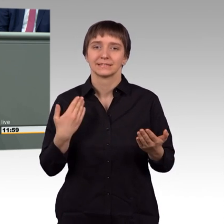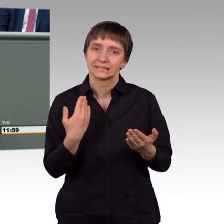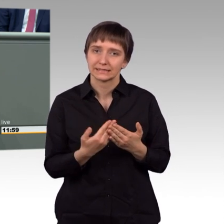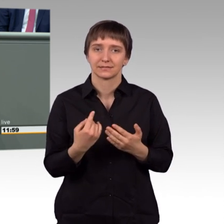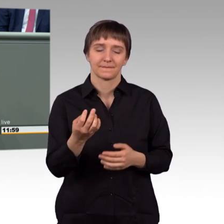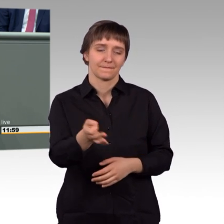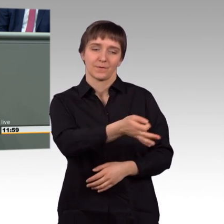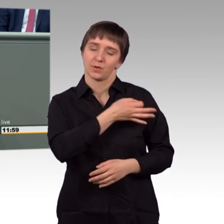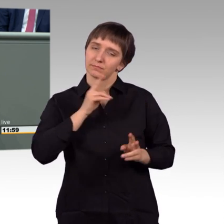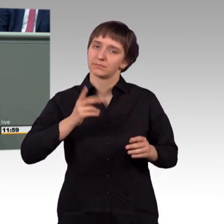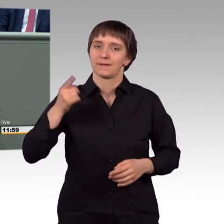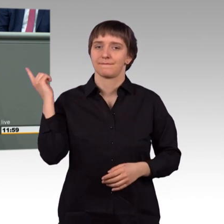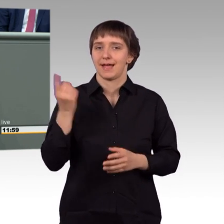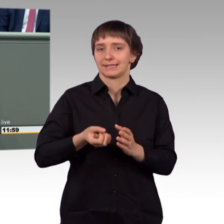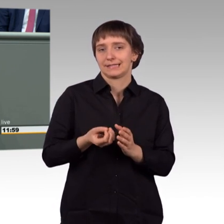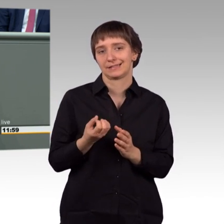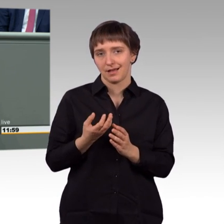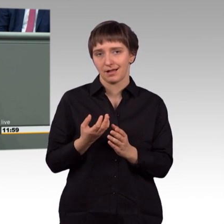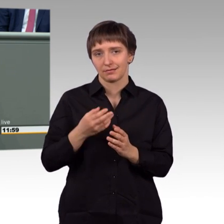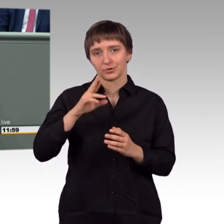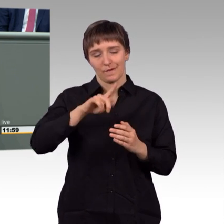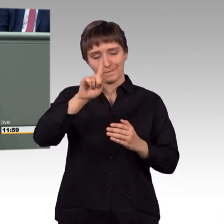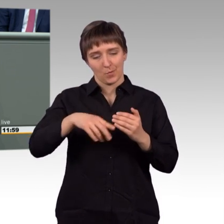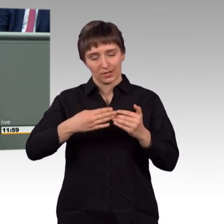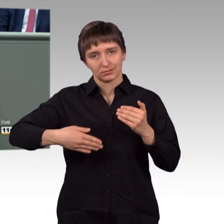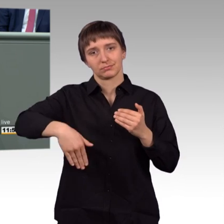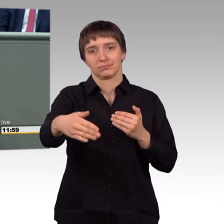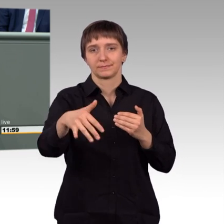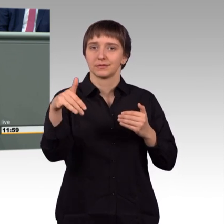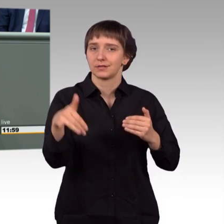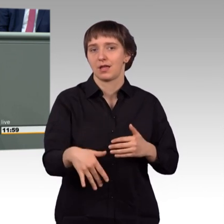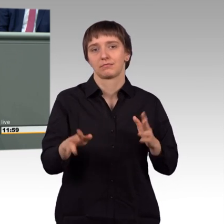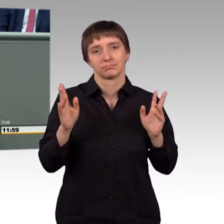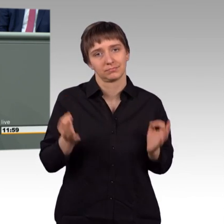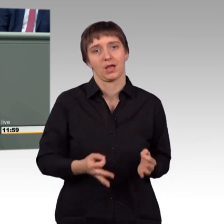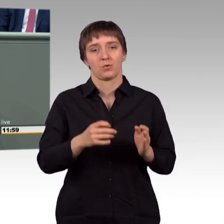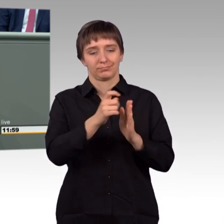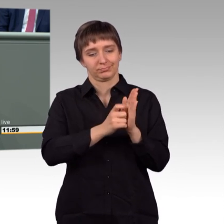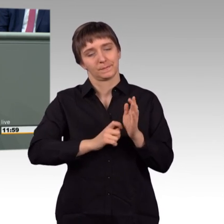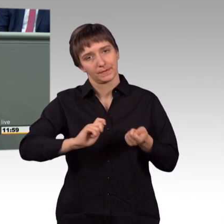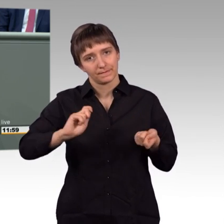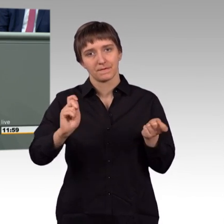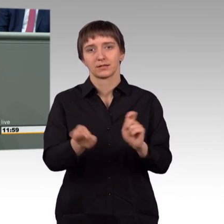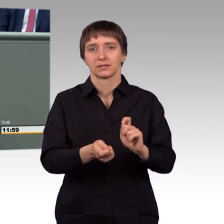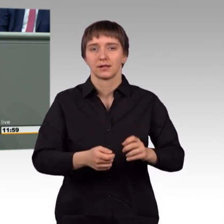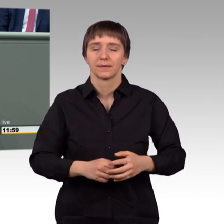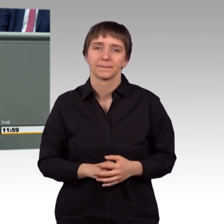alle, dass die nächsten zwölf Monate doch einen Wandel in wichtigen Punkten bringen müssen. Wenn wir den Nahostkonflikt,